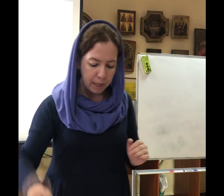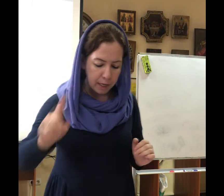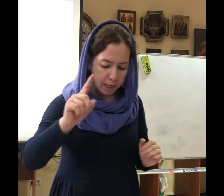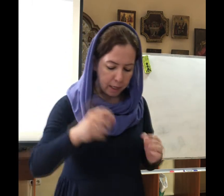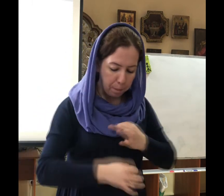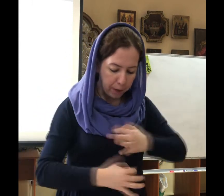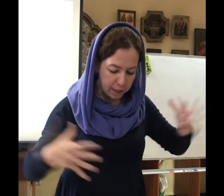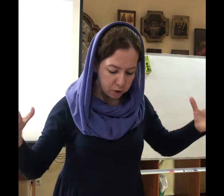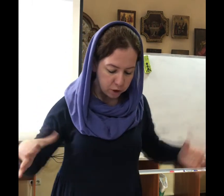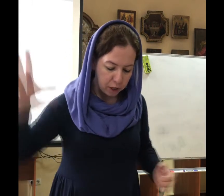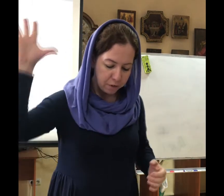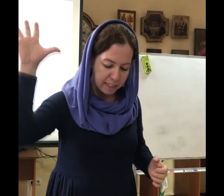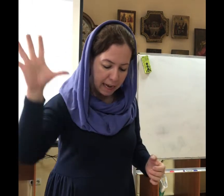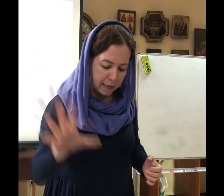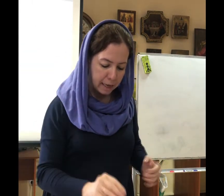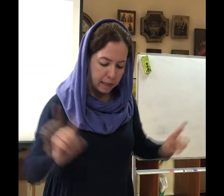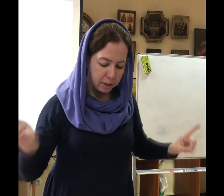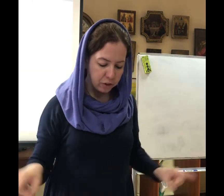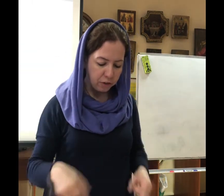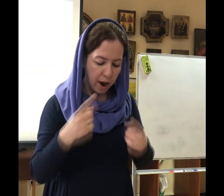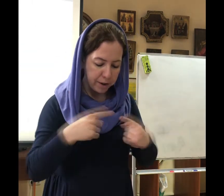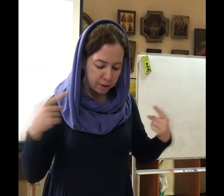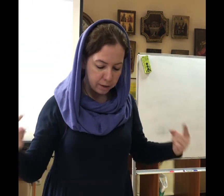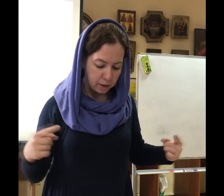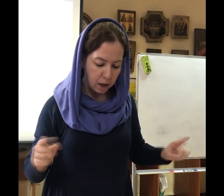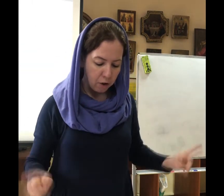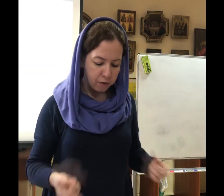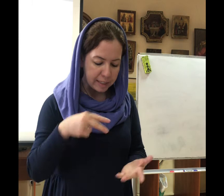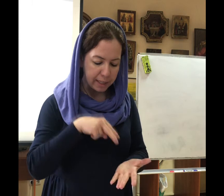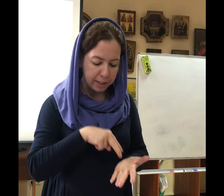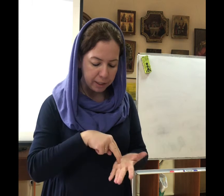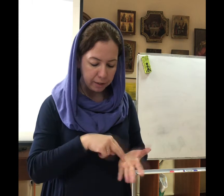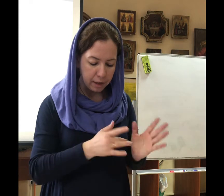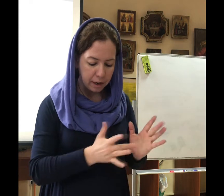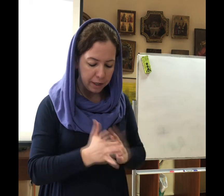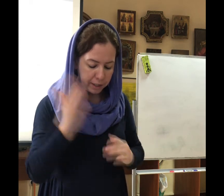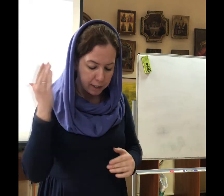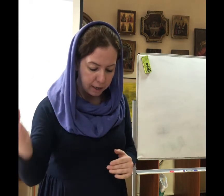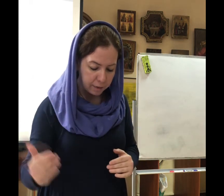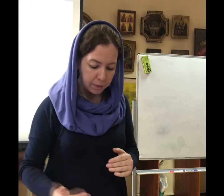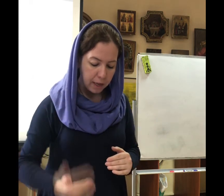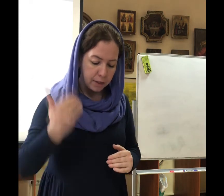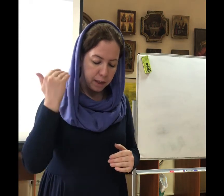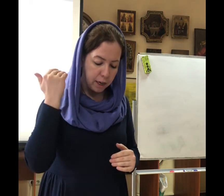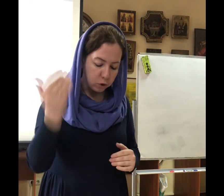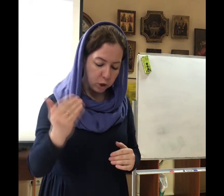и празднует вся тварь восстание Христа, на котором